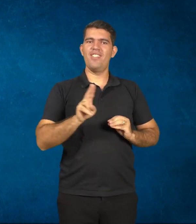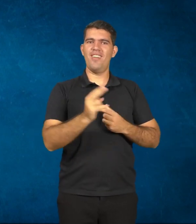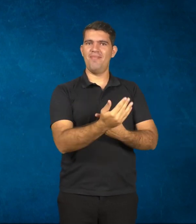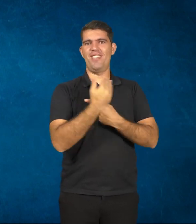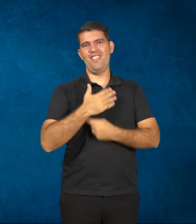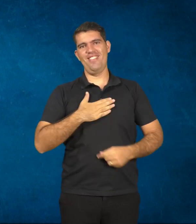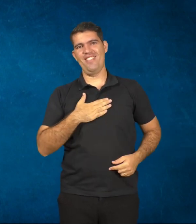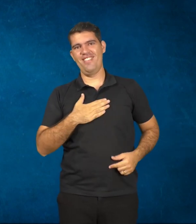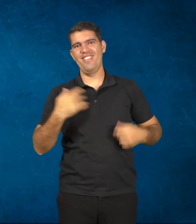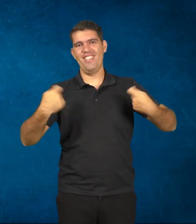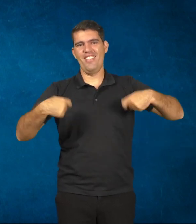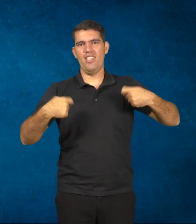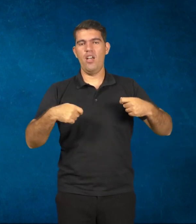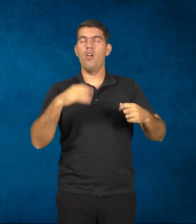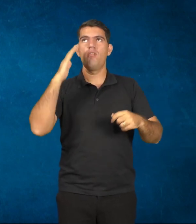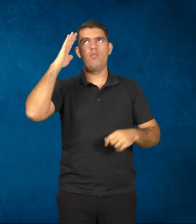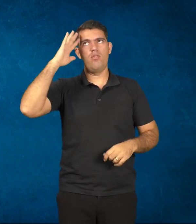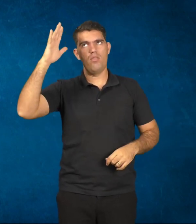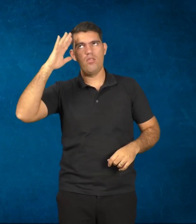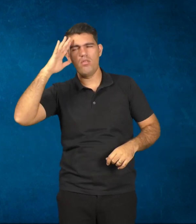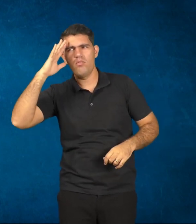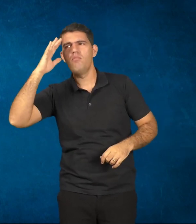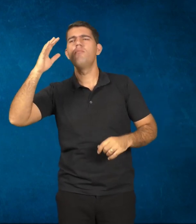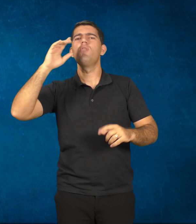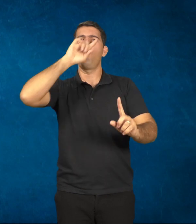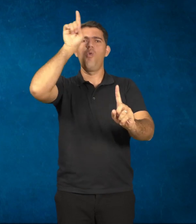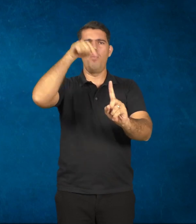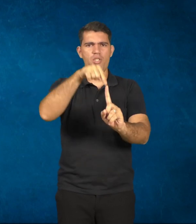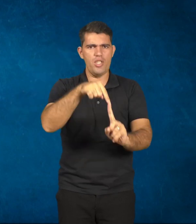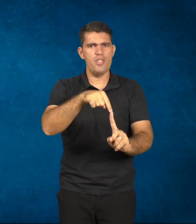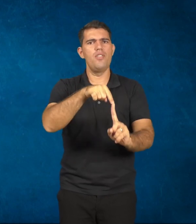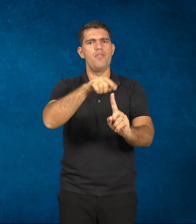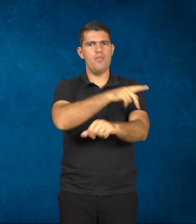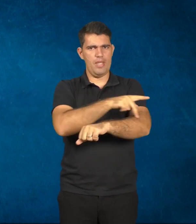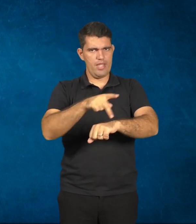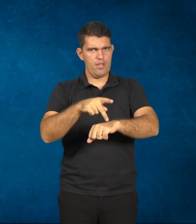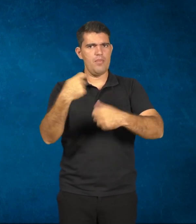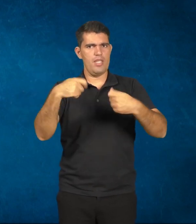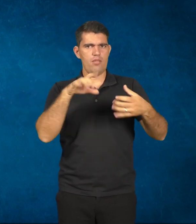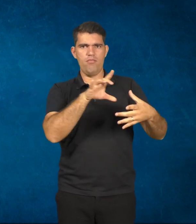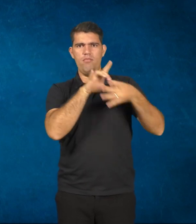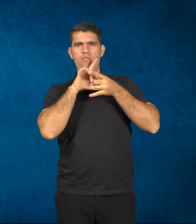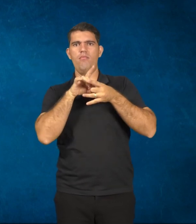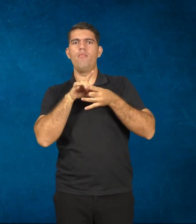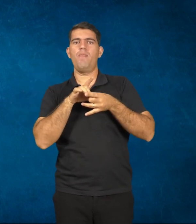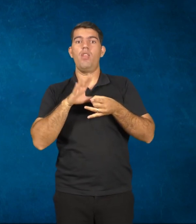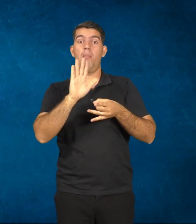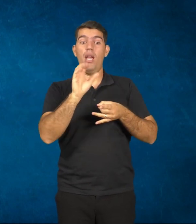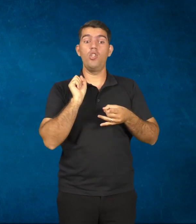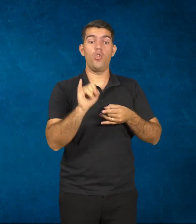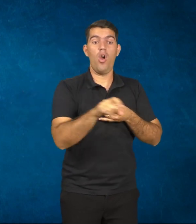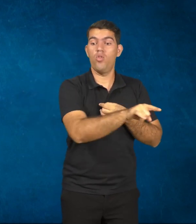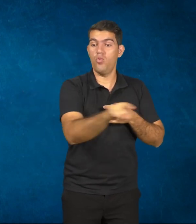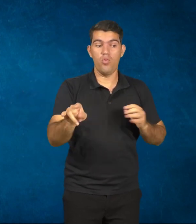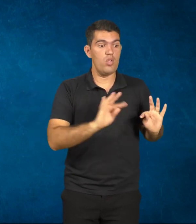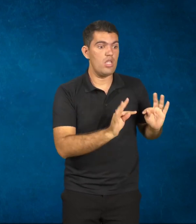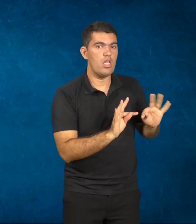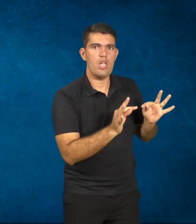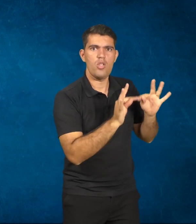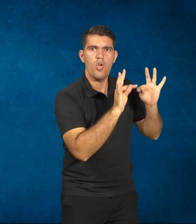dos objetivos pedagógicos. Tem muita coisa para ser feita, você não precisa se apropriar de uma tecnologia só porque está todo